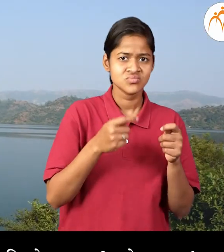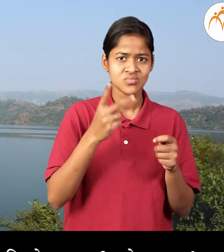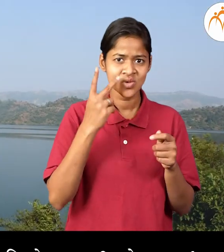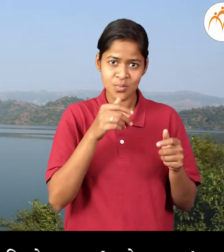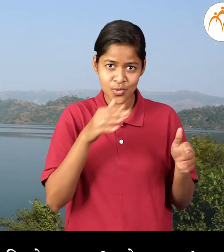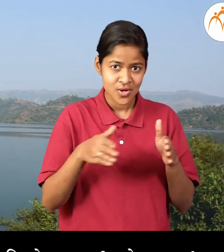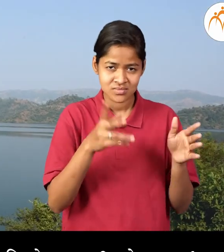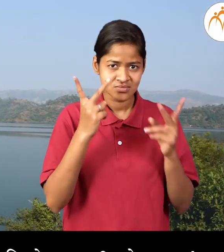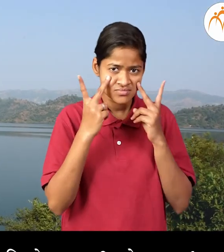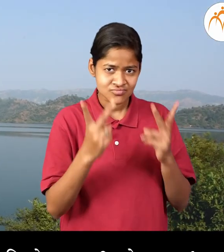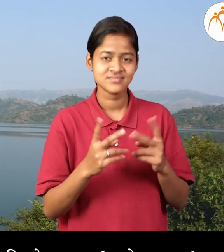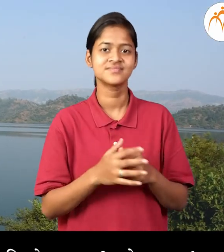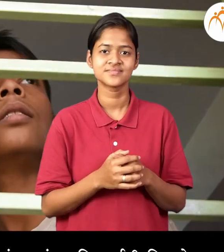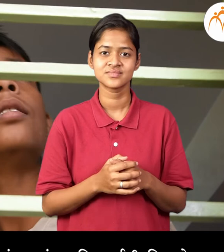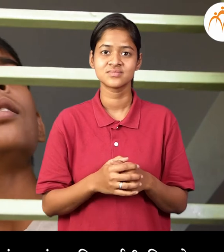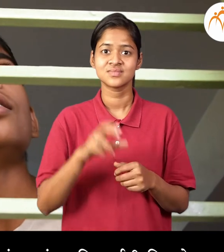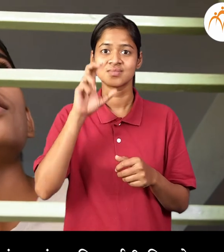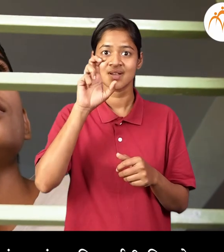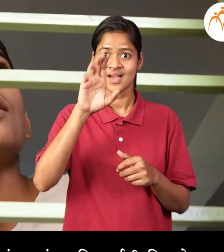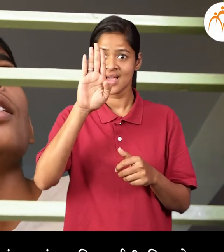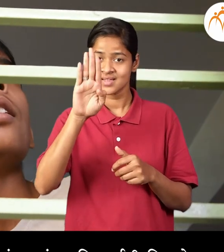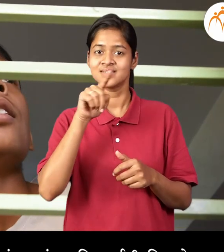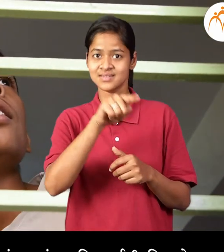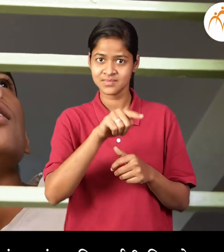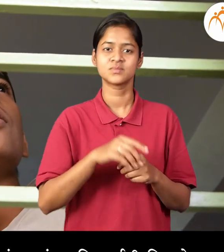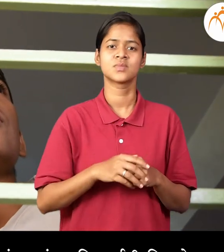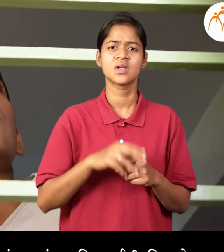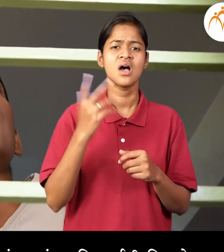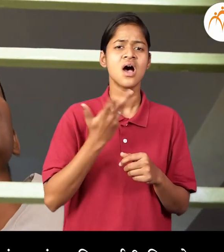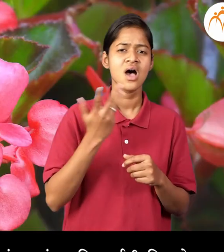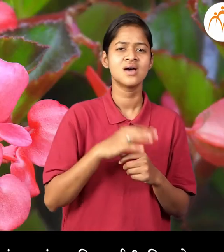का, अरे वा, अबदूल, तुला,